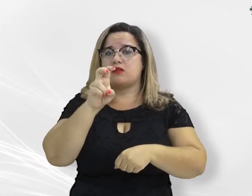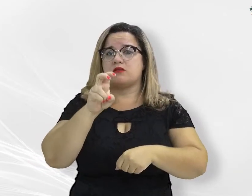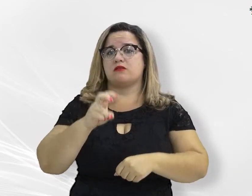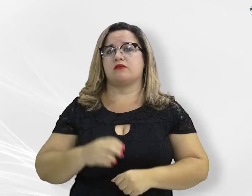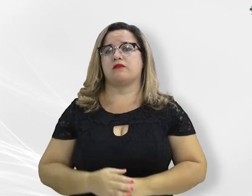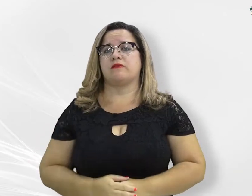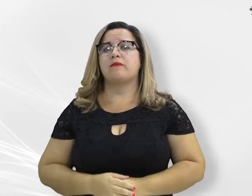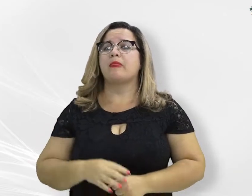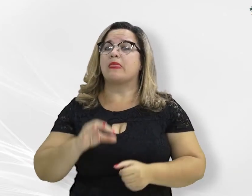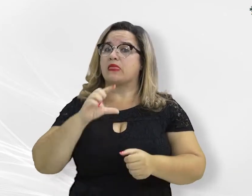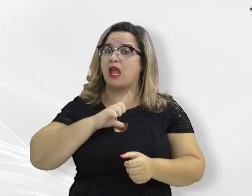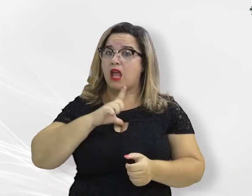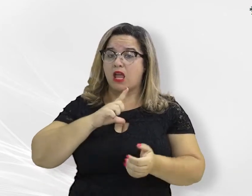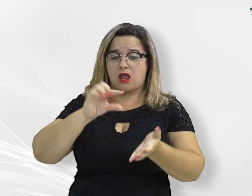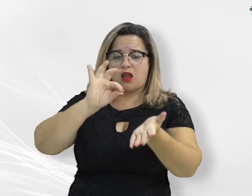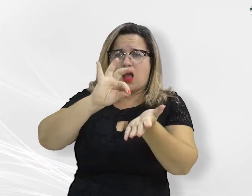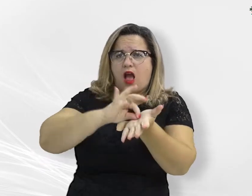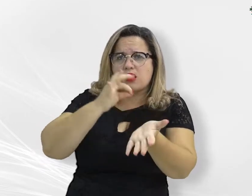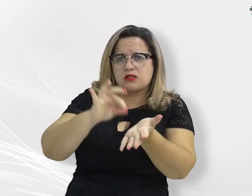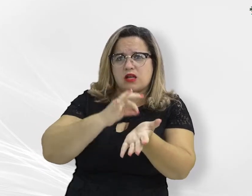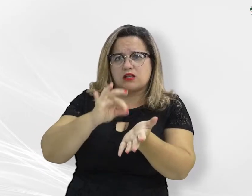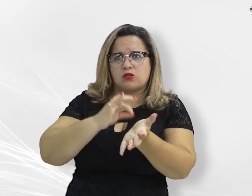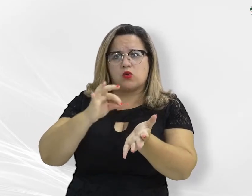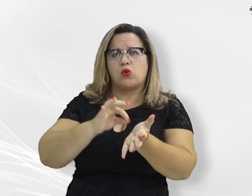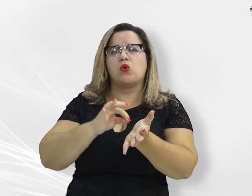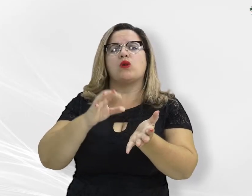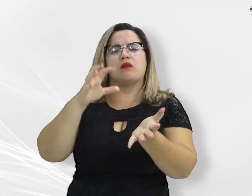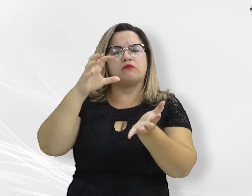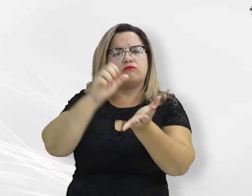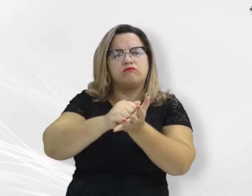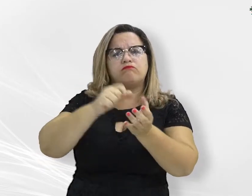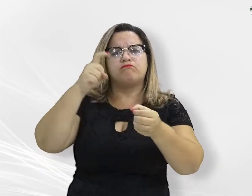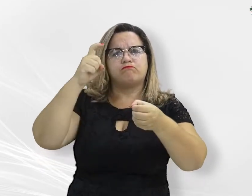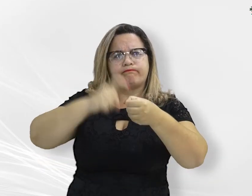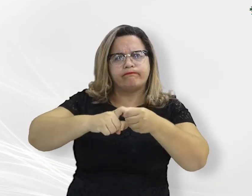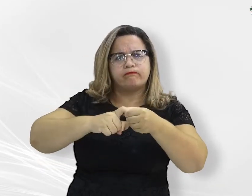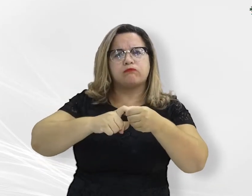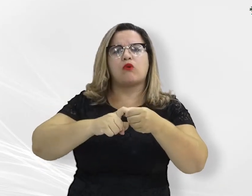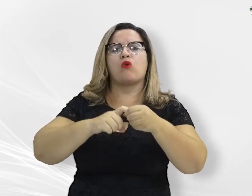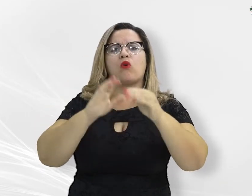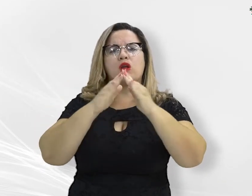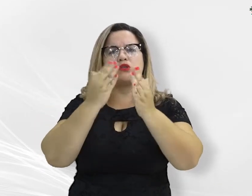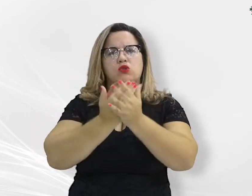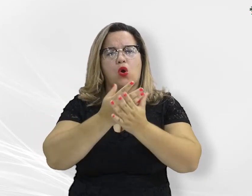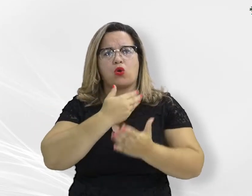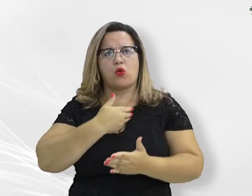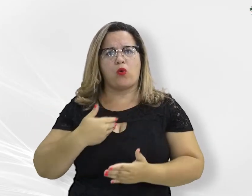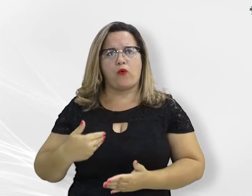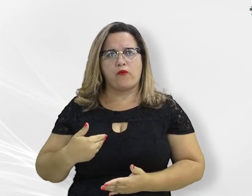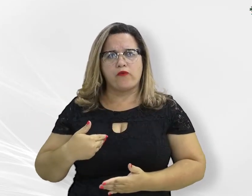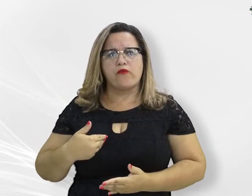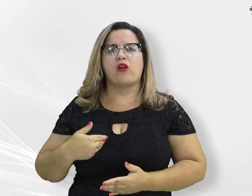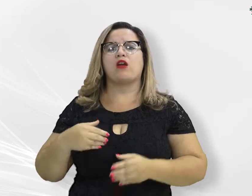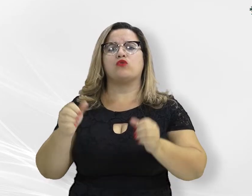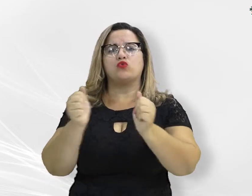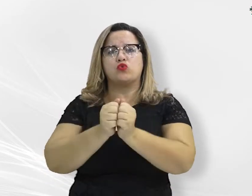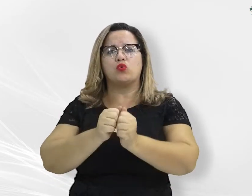com a assinatura do Credenciamento do Centro de Estudos e Aperfeiçoamento Funcional como Escola de Governo junto ao Conselho Estadual de